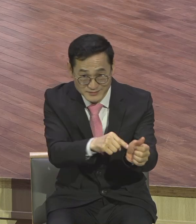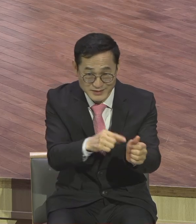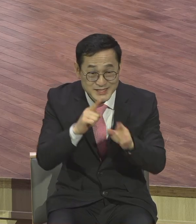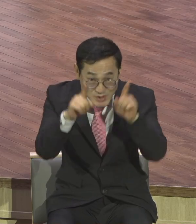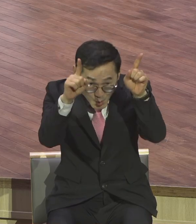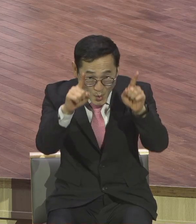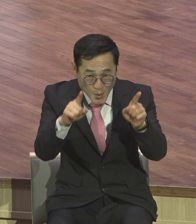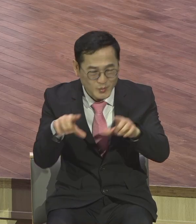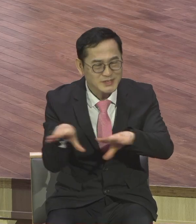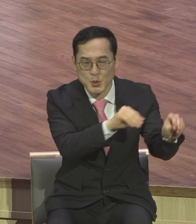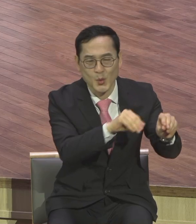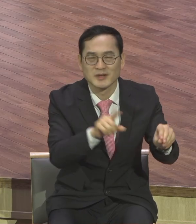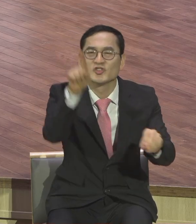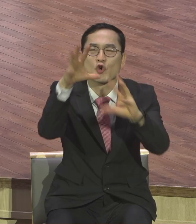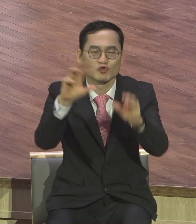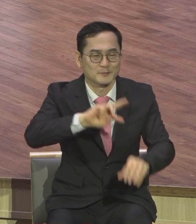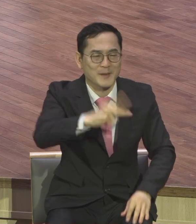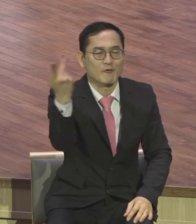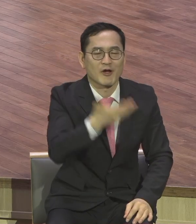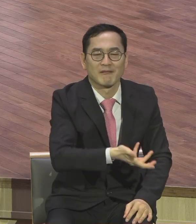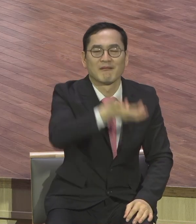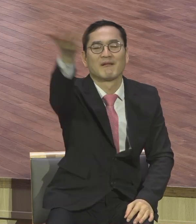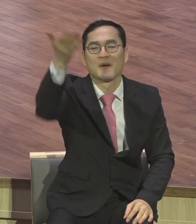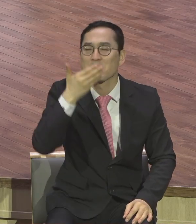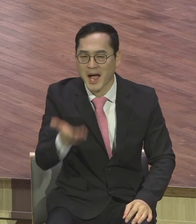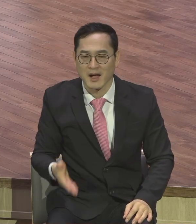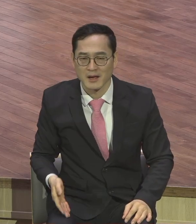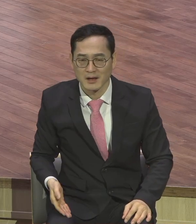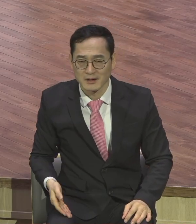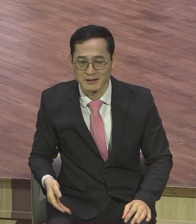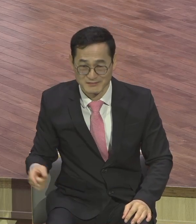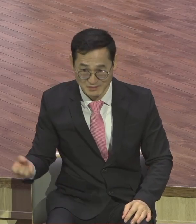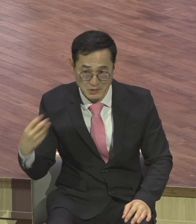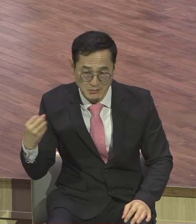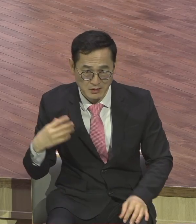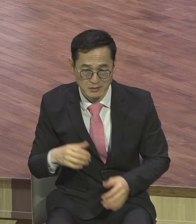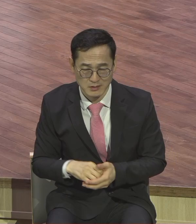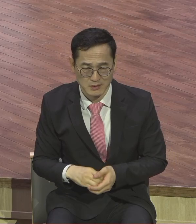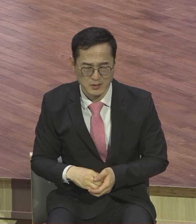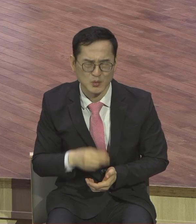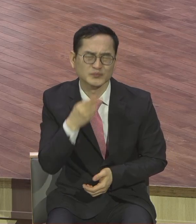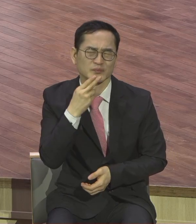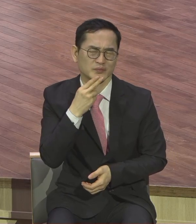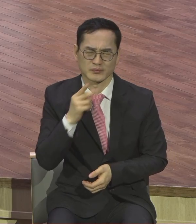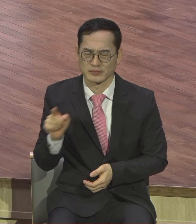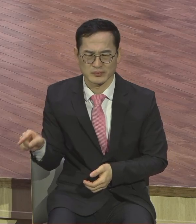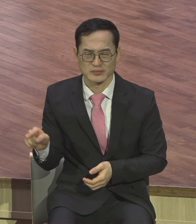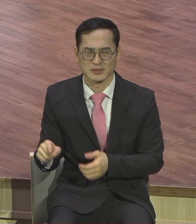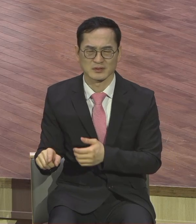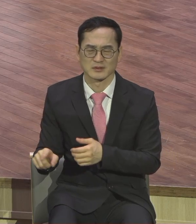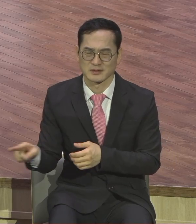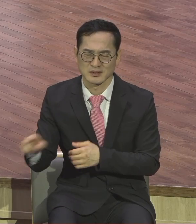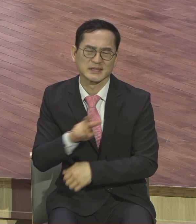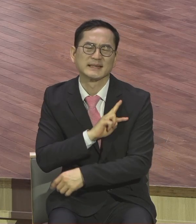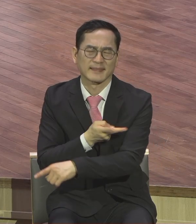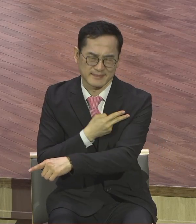성경에 오늘 너와 나와 함께 낙원에 있으려 오늘이 오늘 중간에 어디죠 중간에